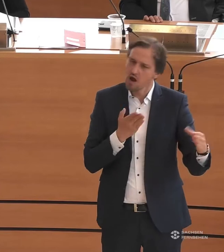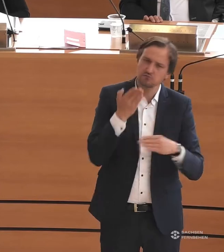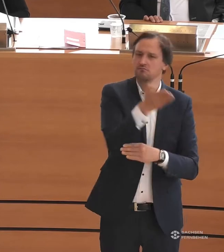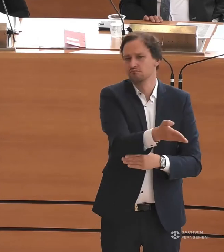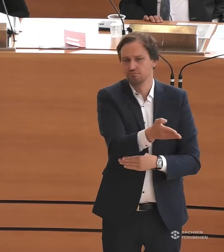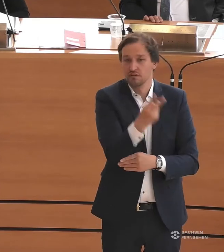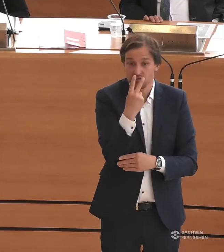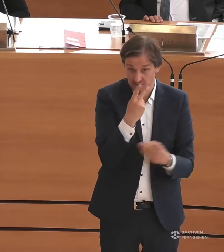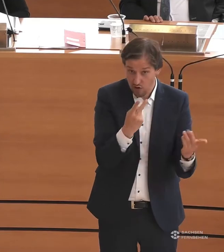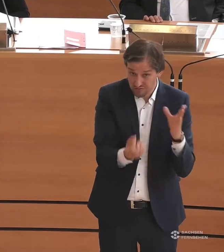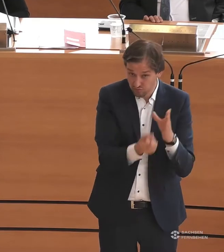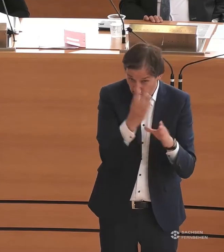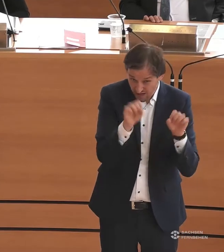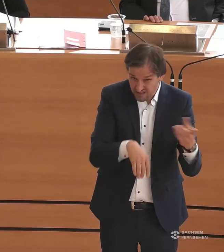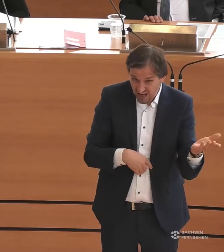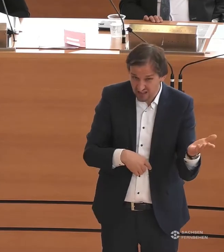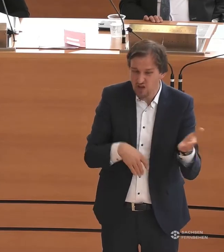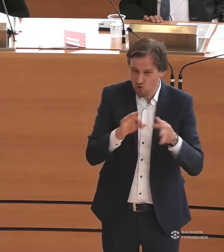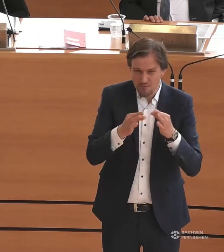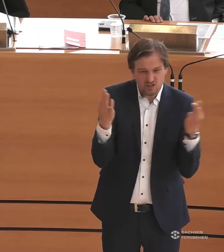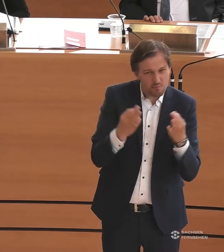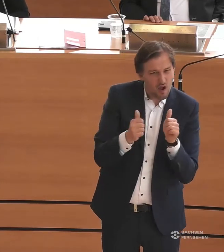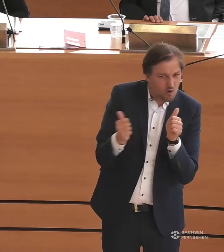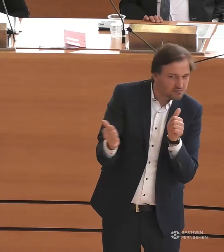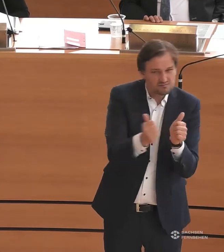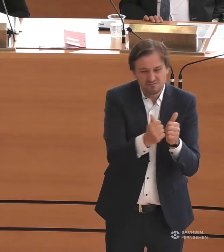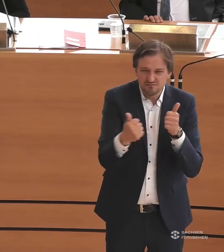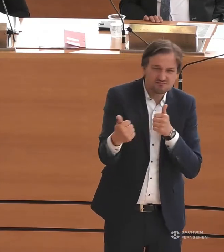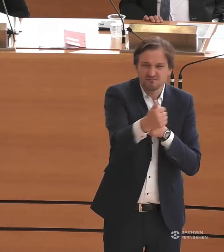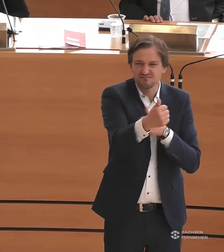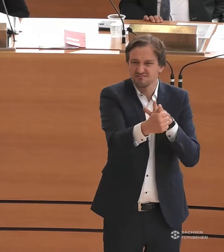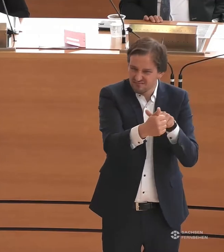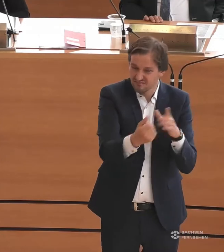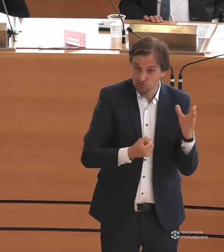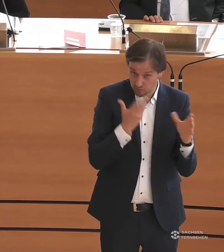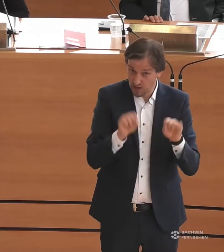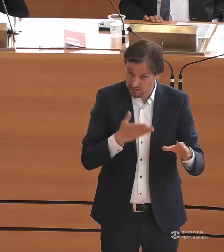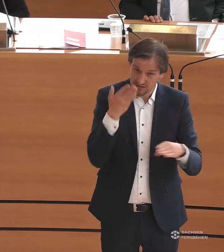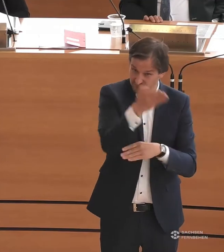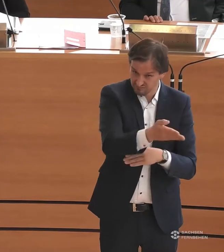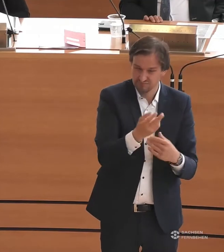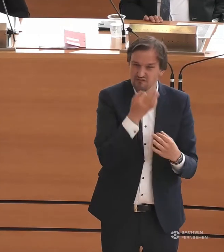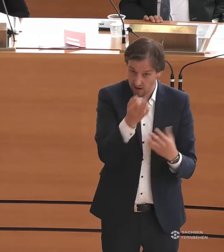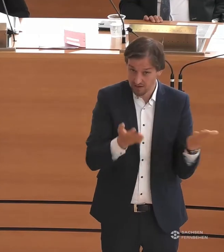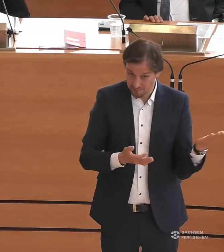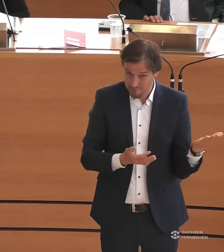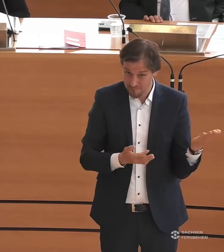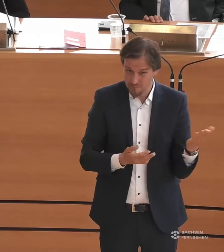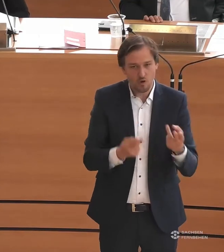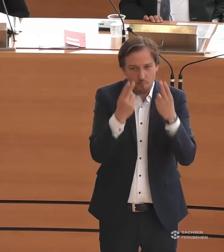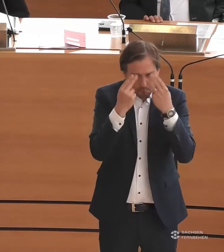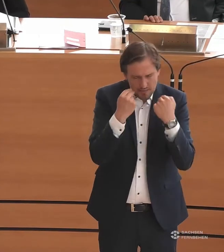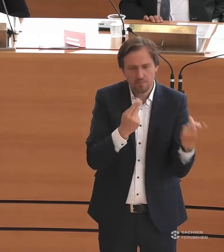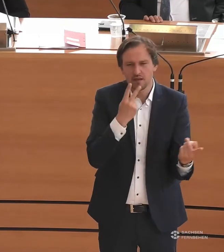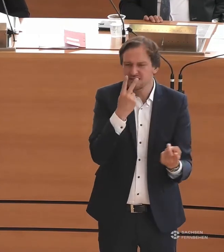möchte? Wie spontan kann man sein, wenn man auf einen Dolmetscher angewiesen sein muss? Was bedeutet es, wenn man nicht sehen